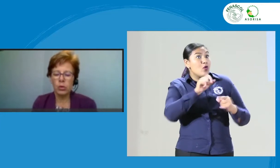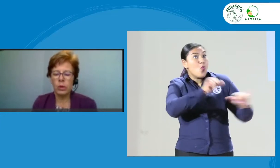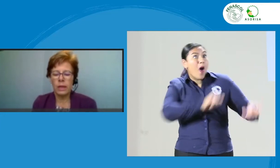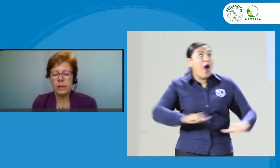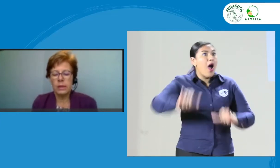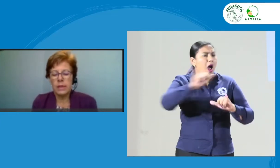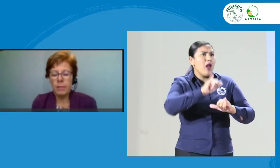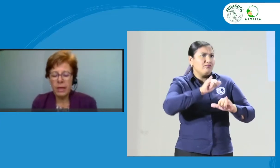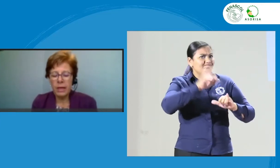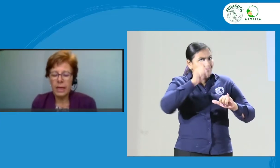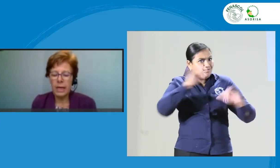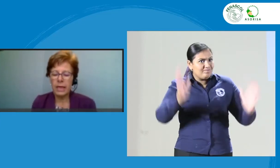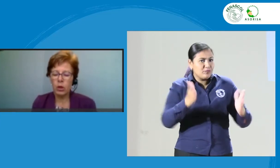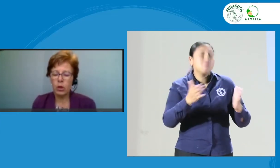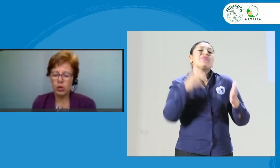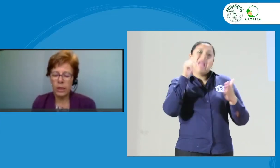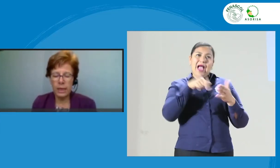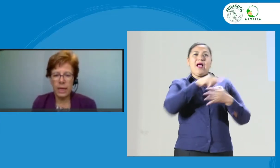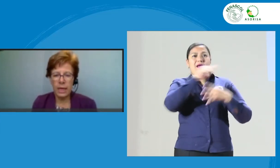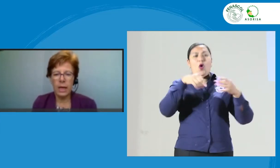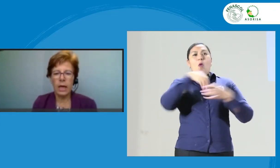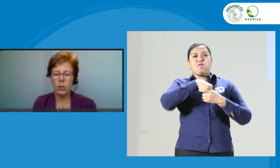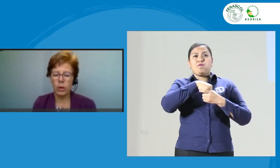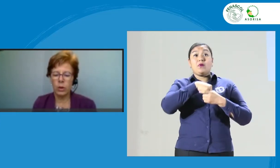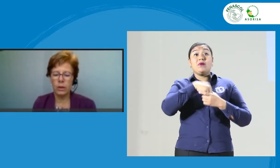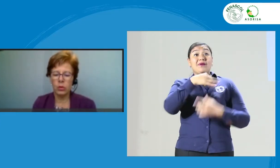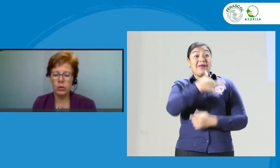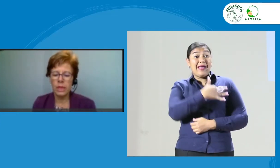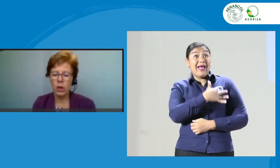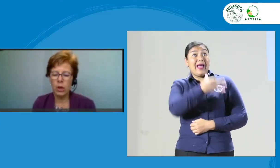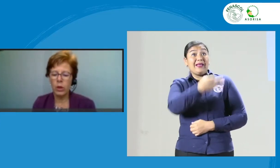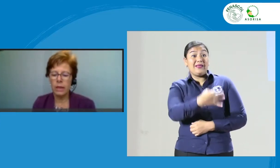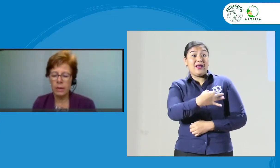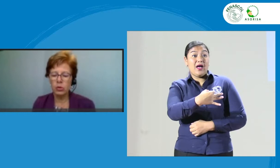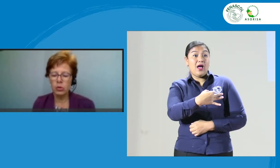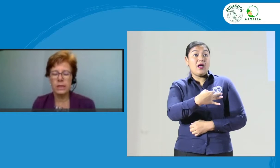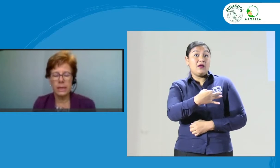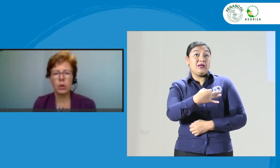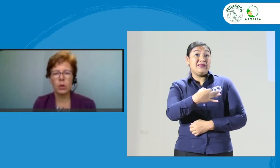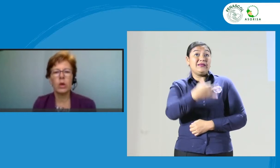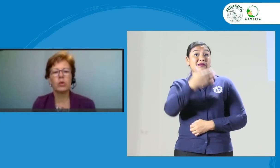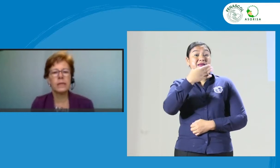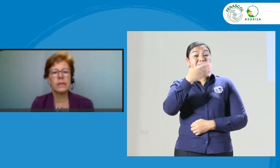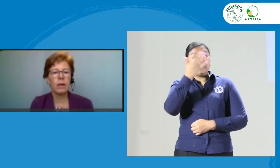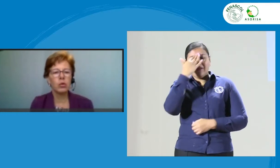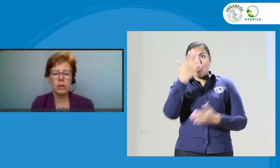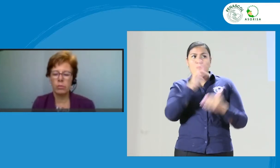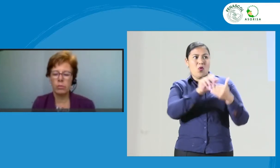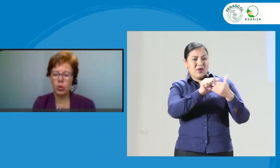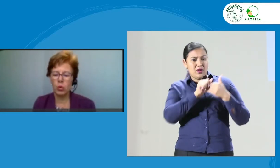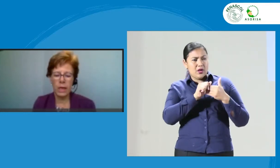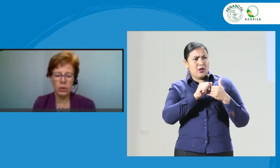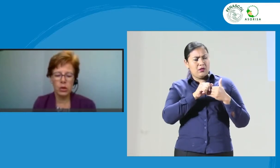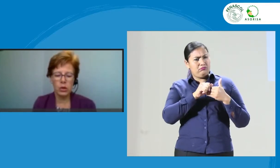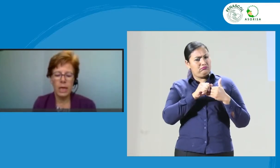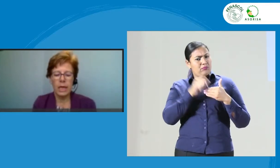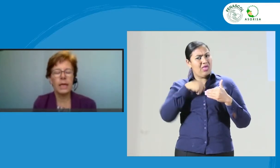De esta manera la ética nos guía a lo que debemos hacer cuando estamos involucrados en